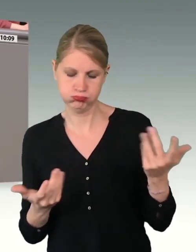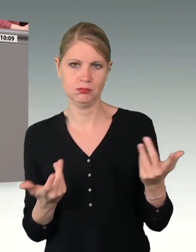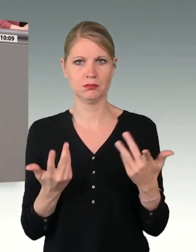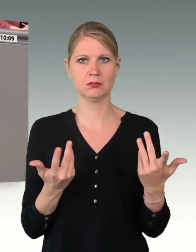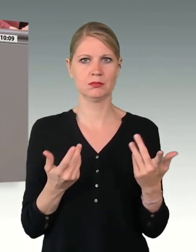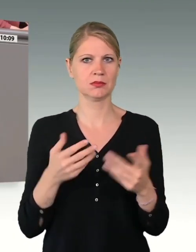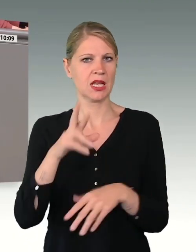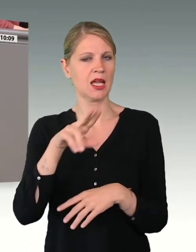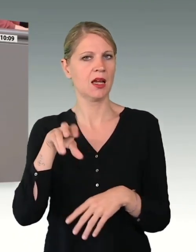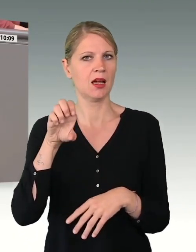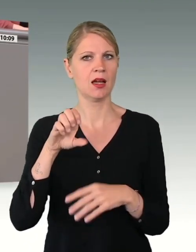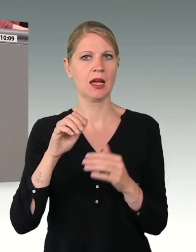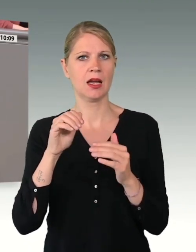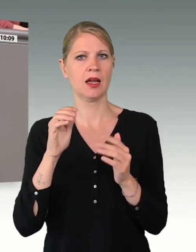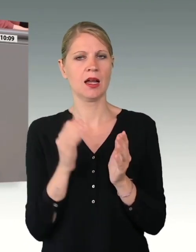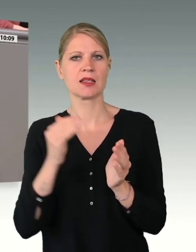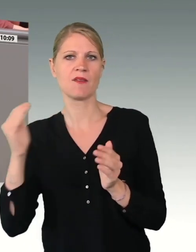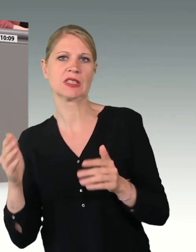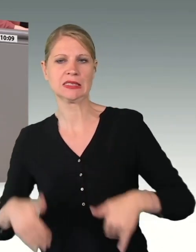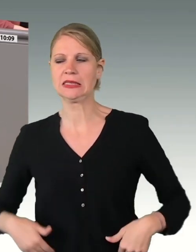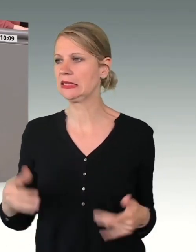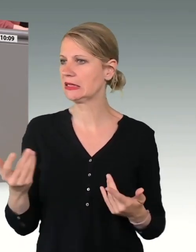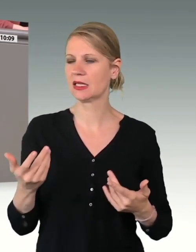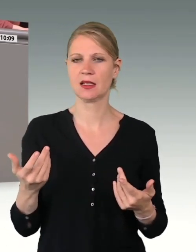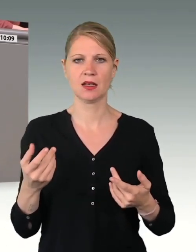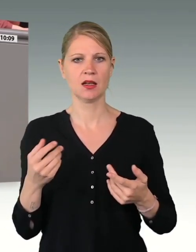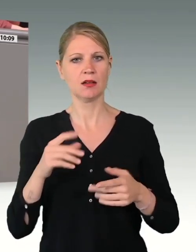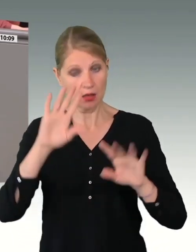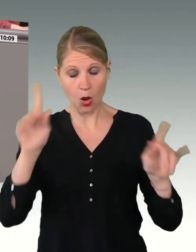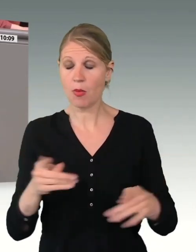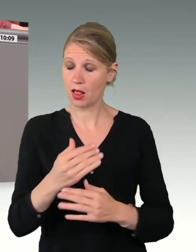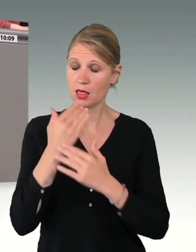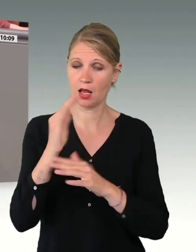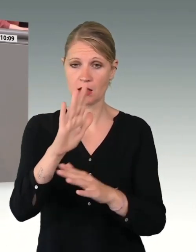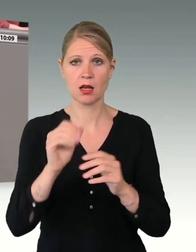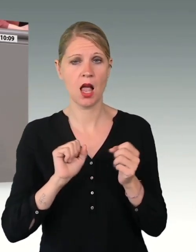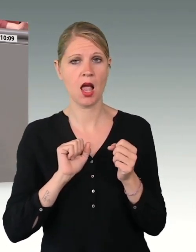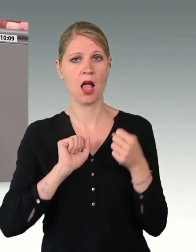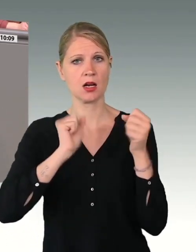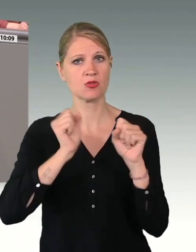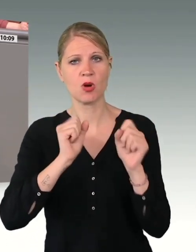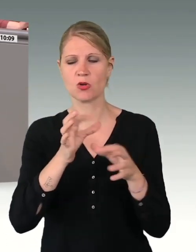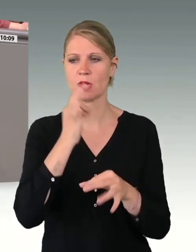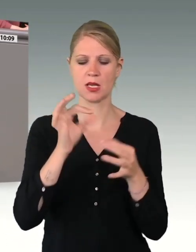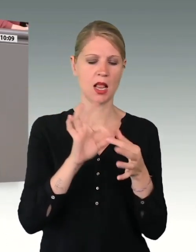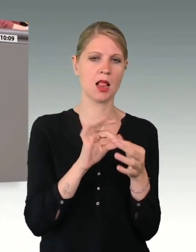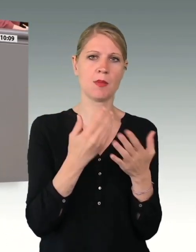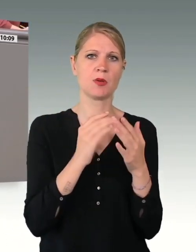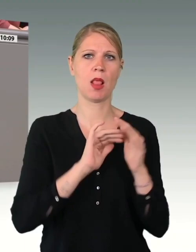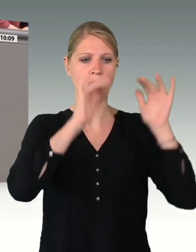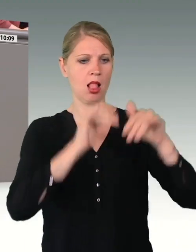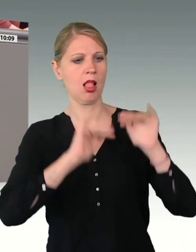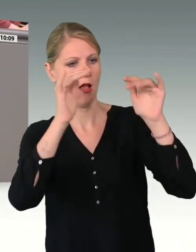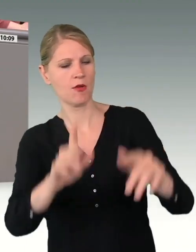Ihnen danke ich ausdrücklich für Ihr Engagement, gerade in der Fluthilfe oder auch in der Pandemie. Ihre Rolle